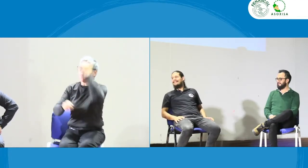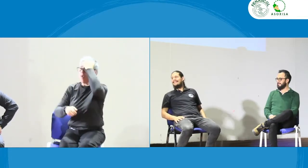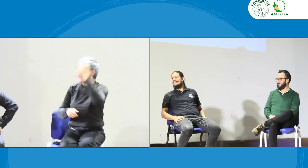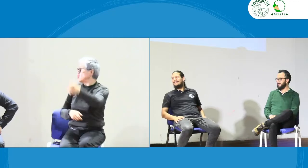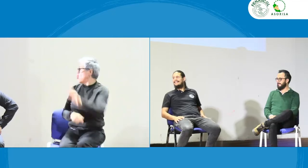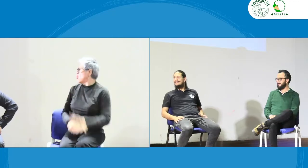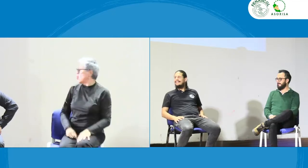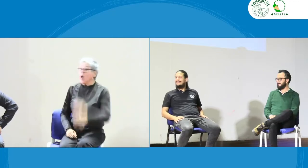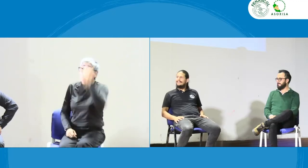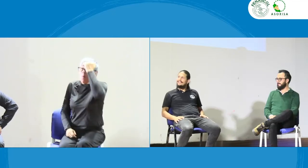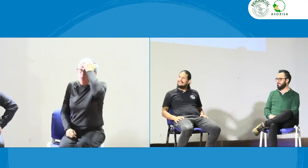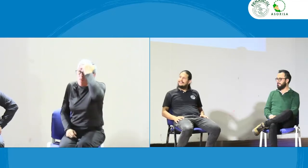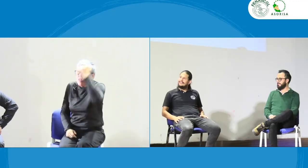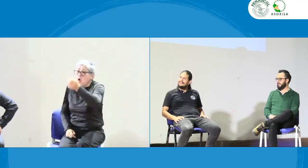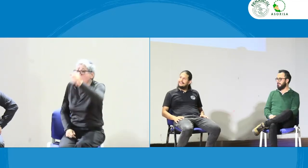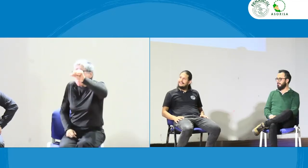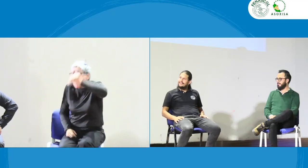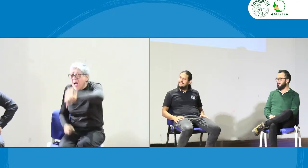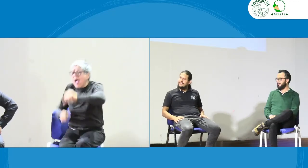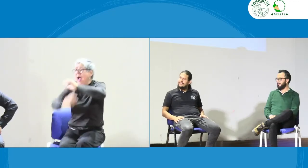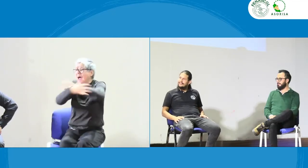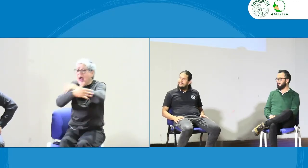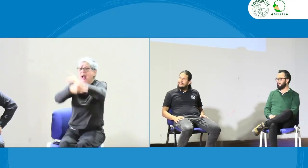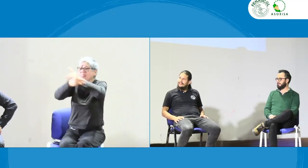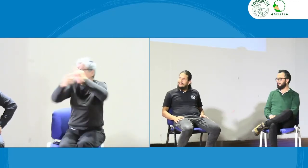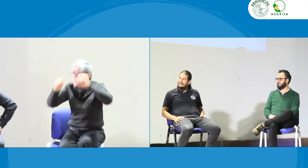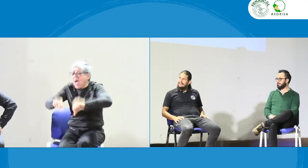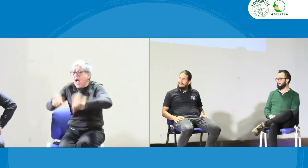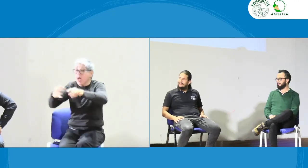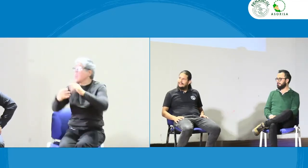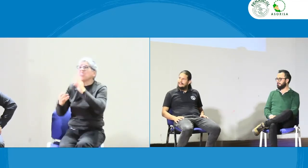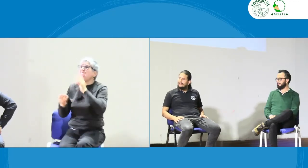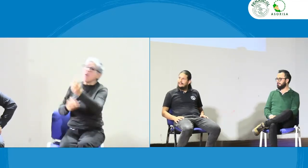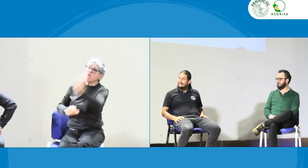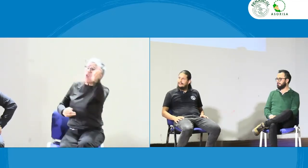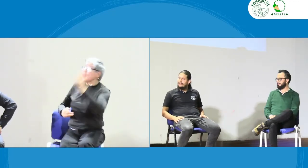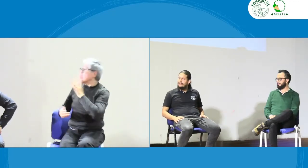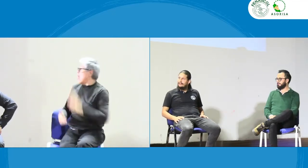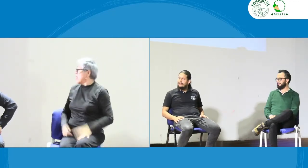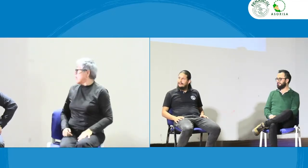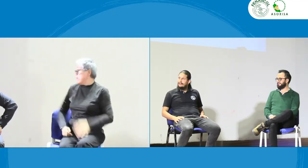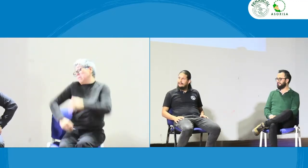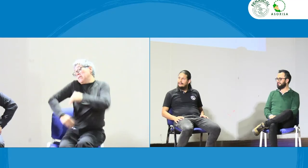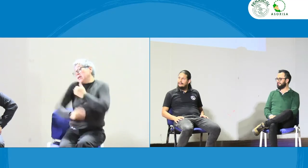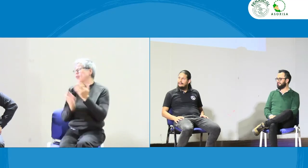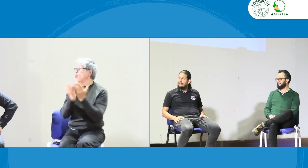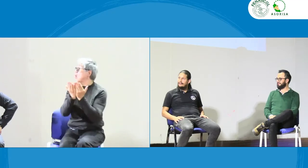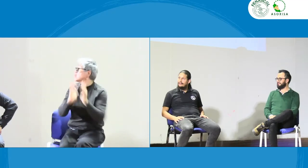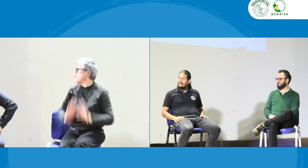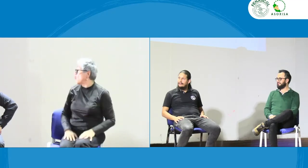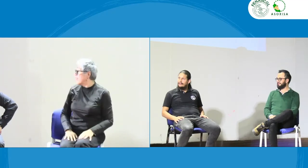porque ve ante una actitud o una acción de un docente se puede echar